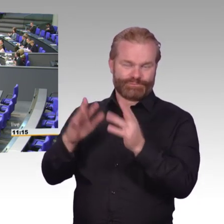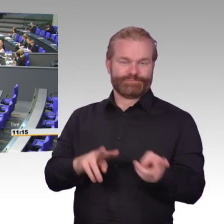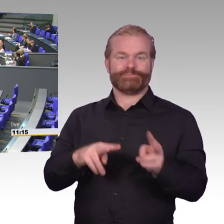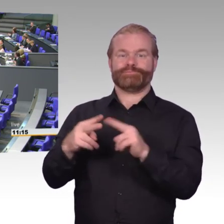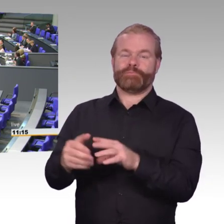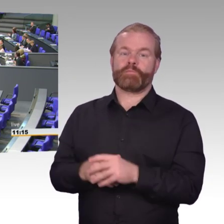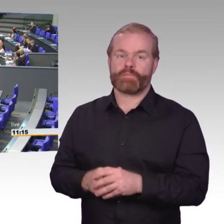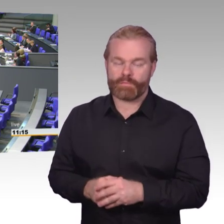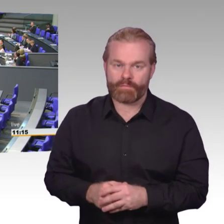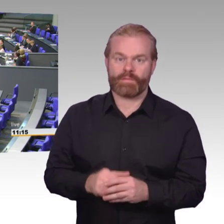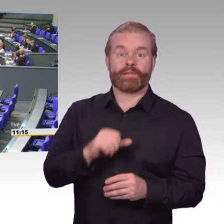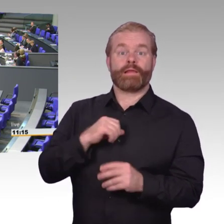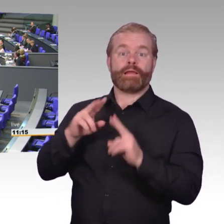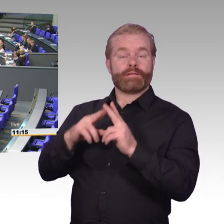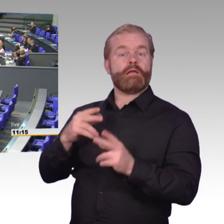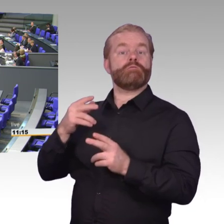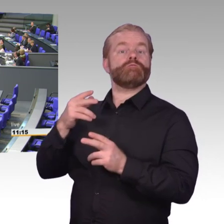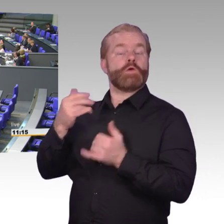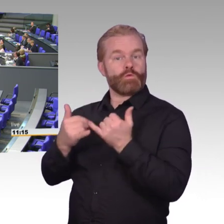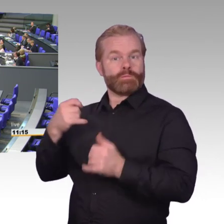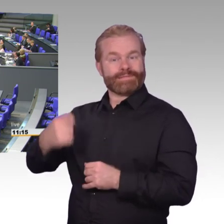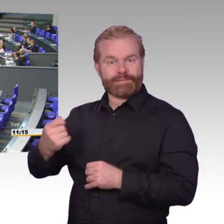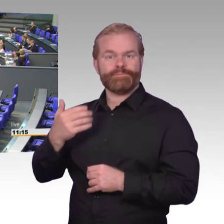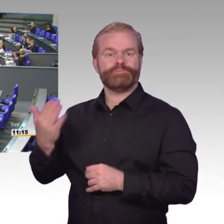dabei haben, dass wir sehen, dass es Ihnen allmählich plätze geht. Das ist schön zu sehen.